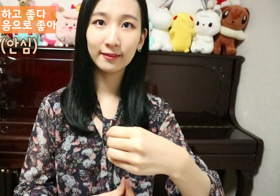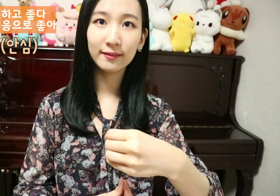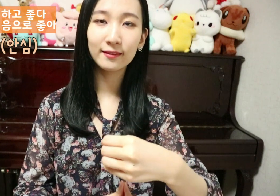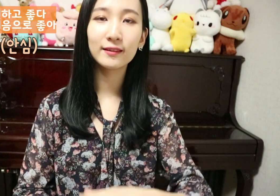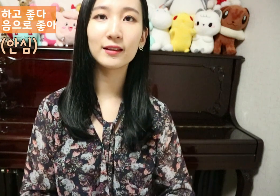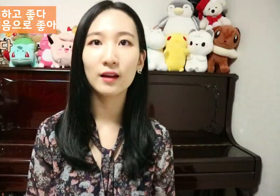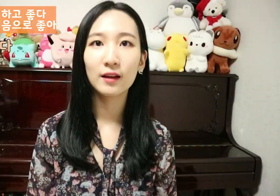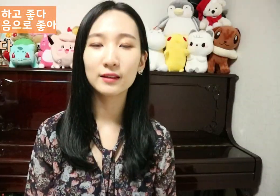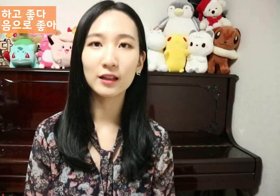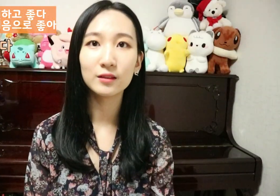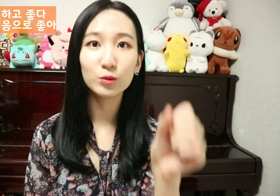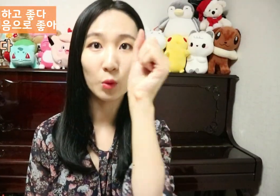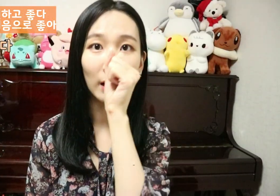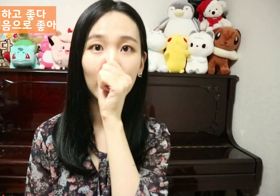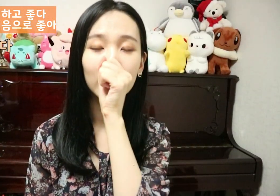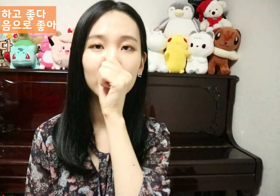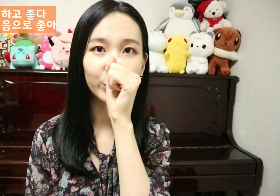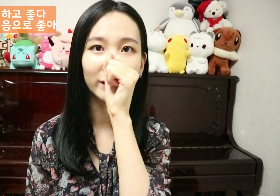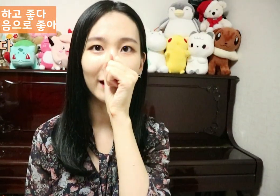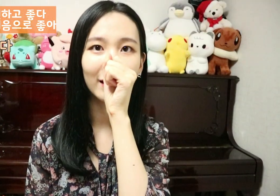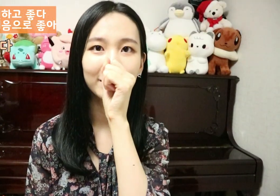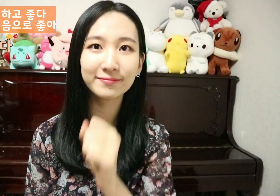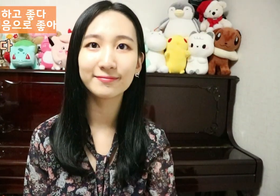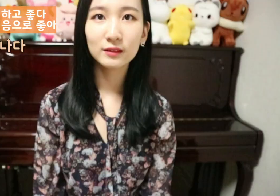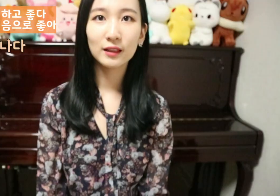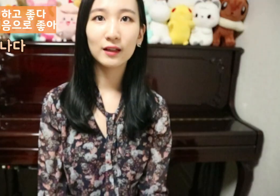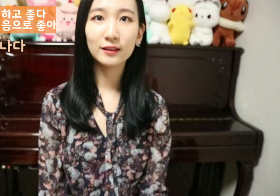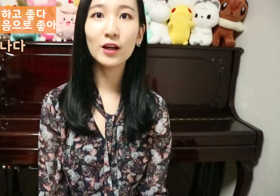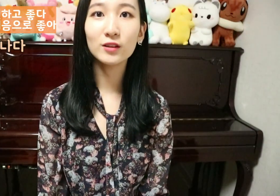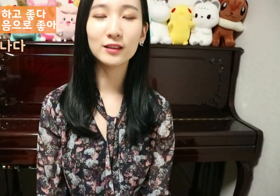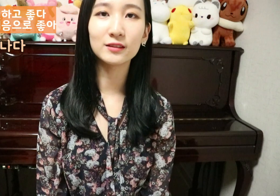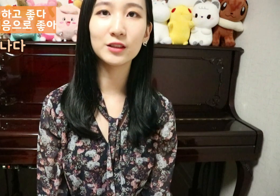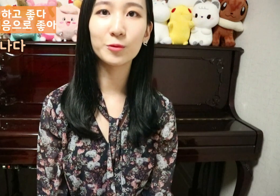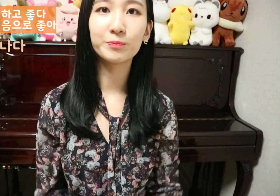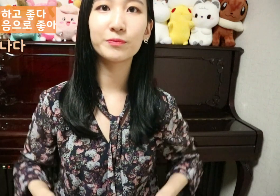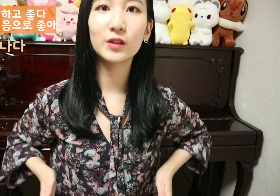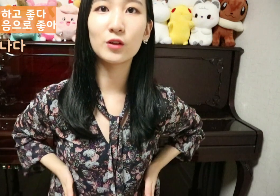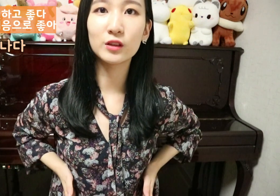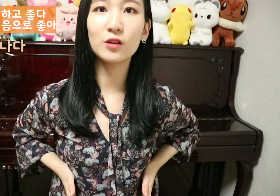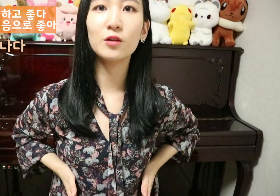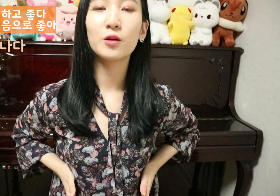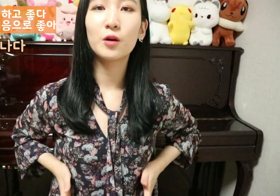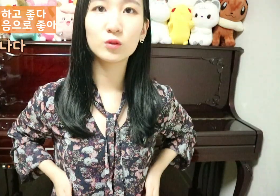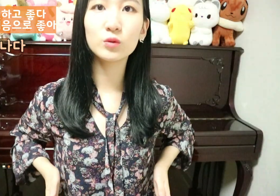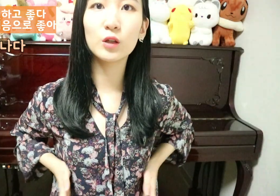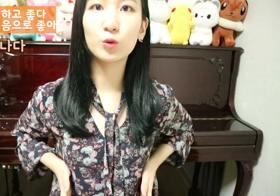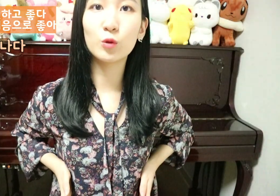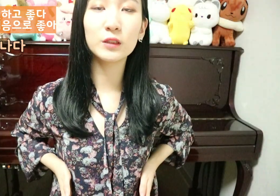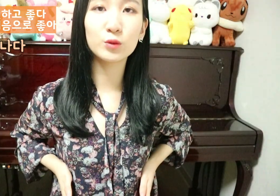그 다음 좋아 좋다 다 태어나다는요 여기서 손을 한 골반